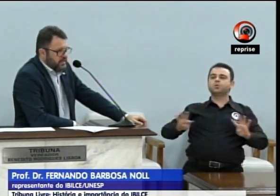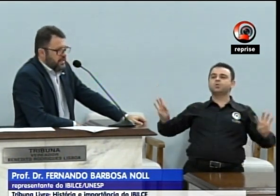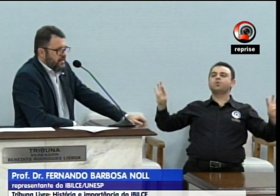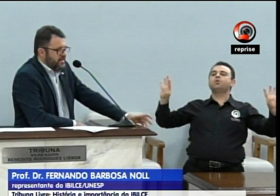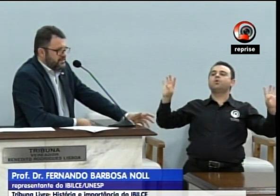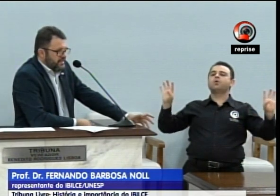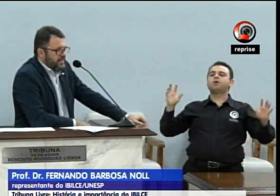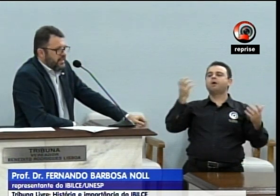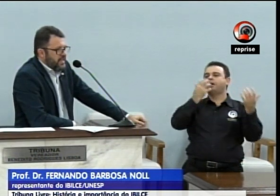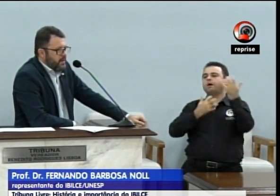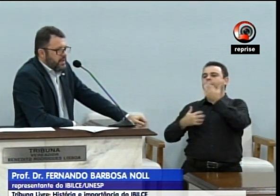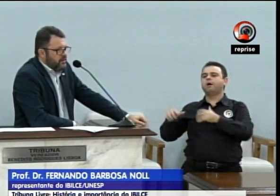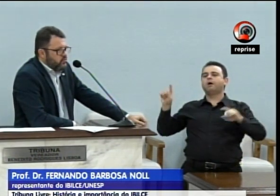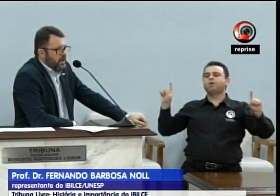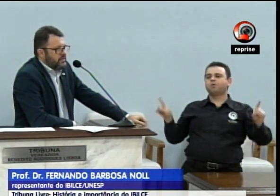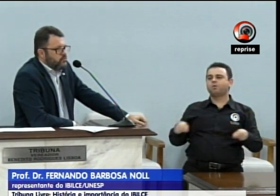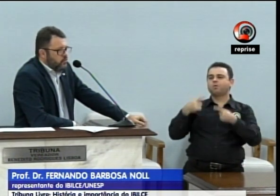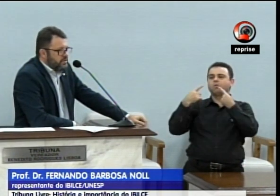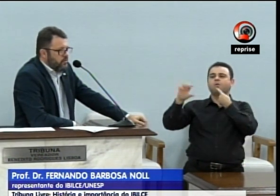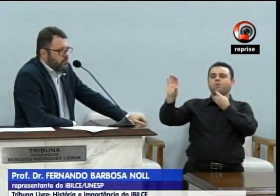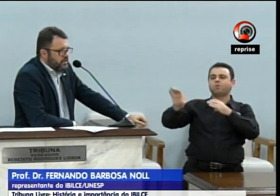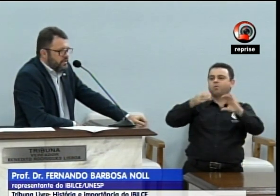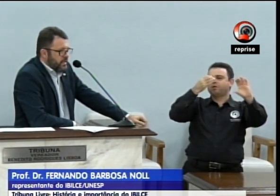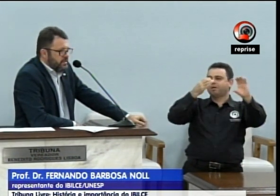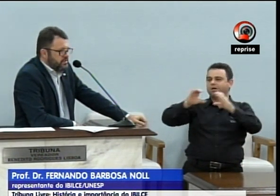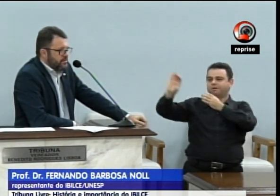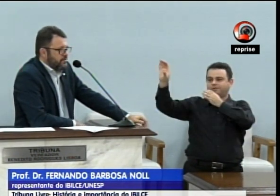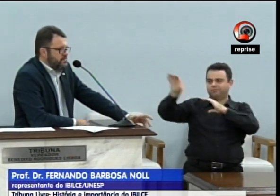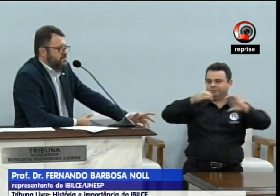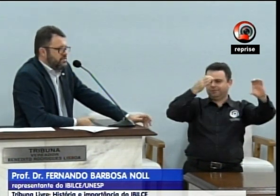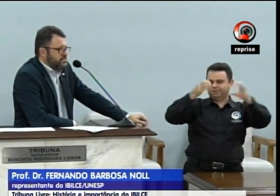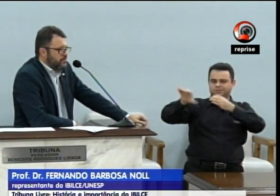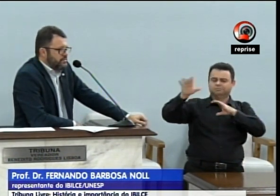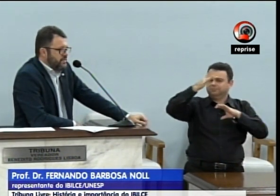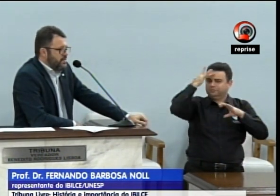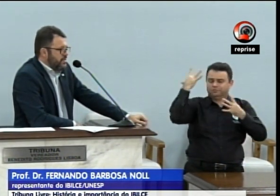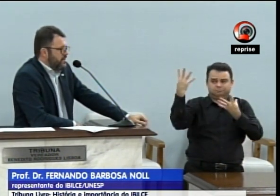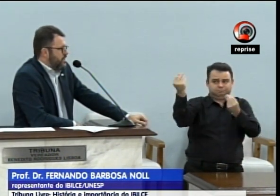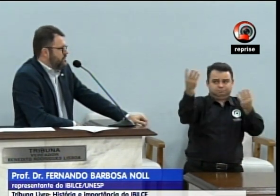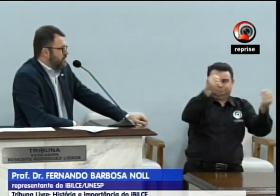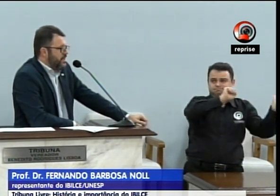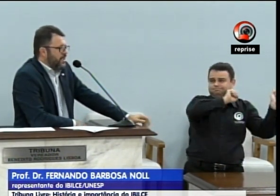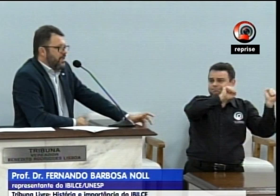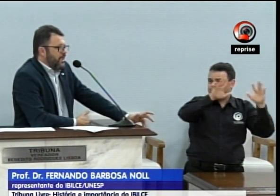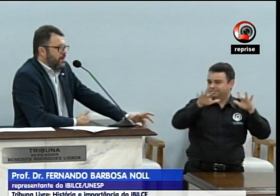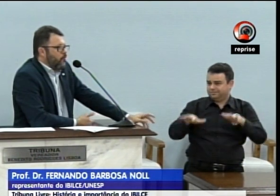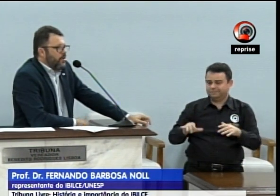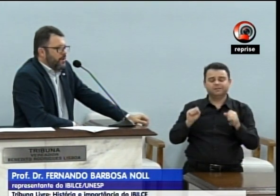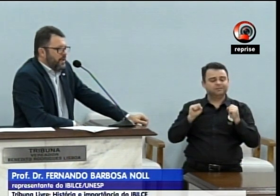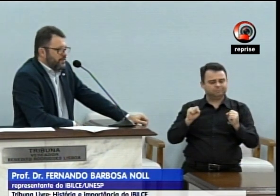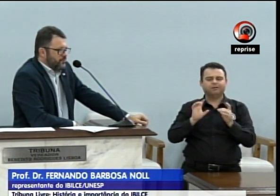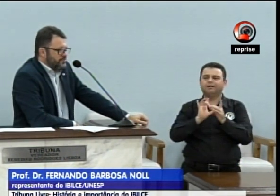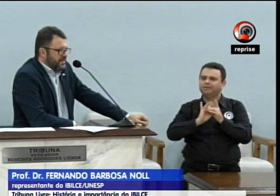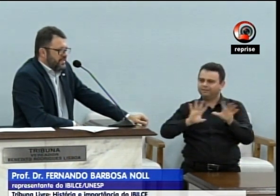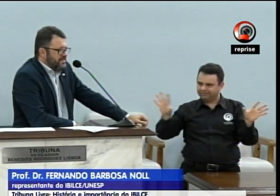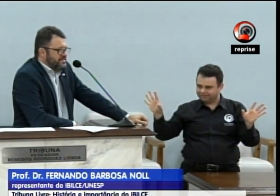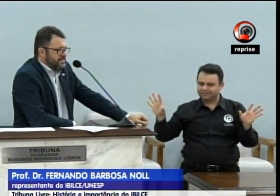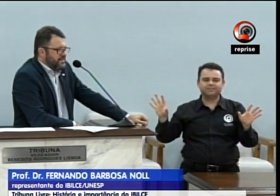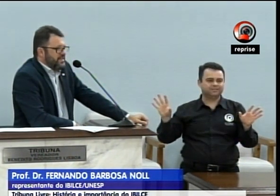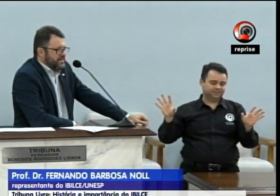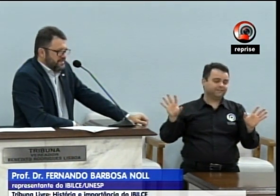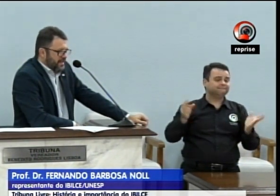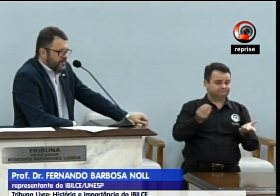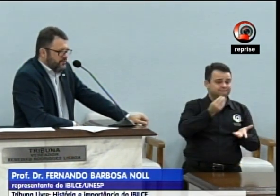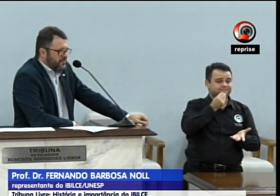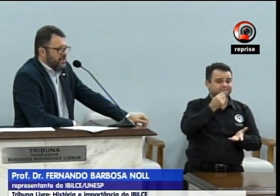Ibilse, que, na realidade, ele é aberto a toda a comunidade, inclusive, a gente gostaria de conclamar a todos aqueles